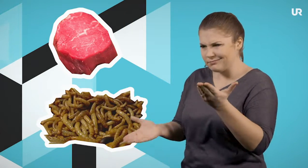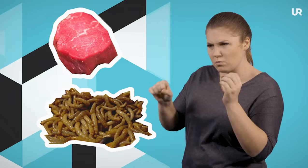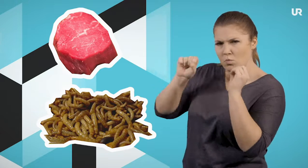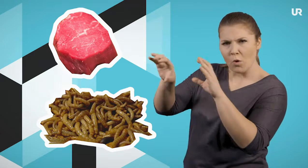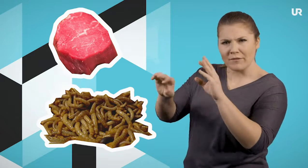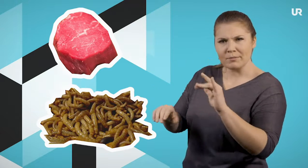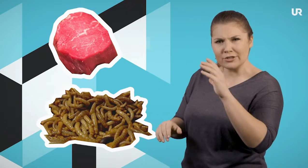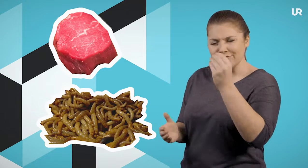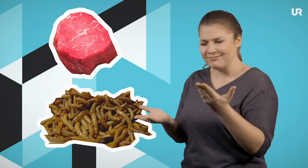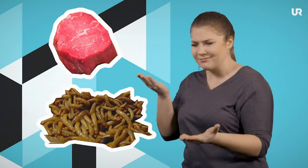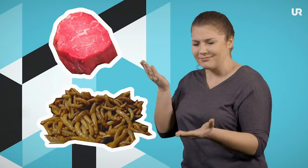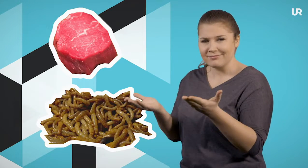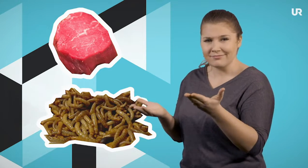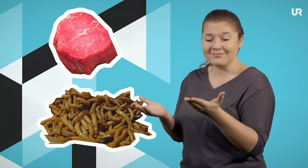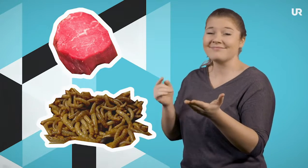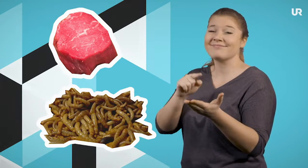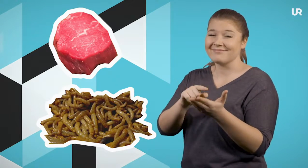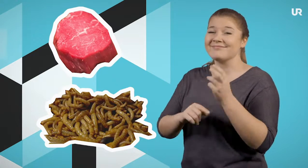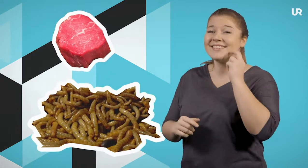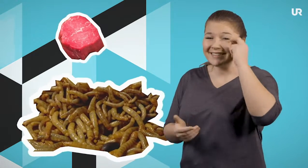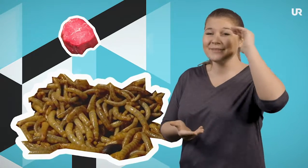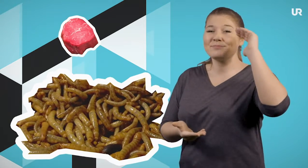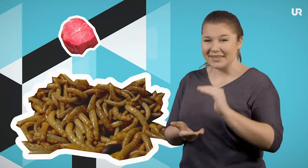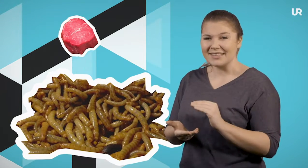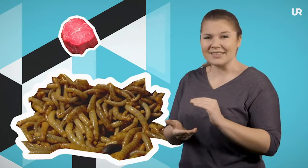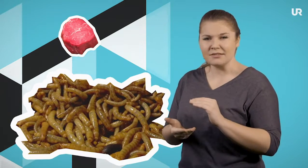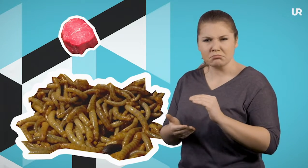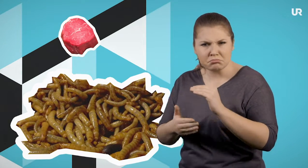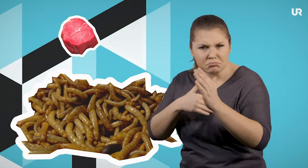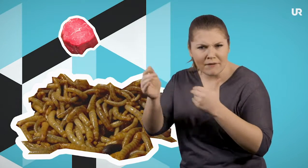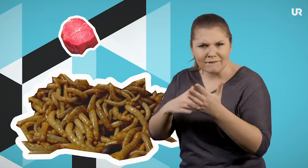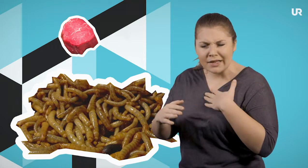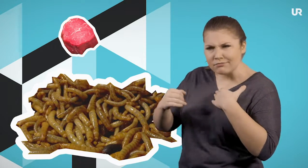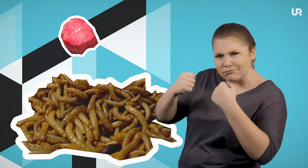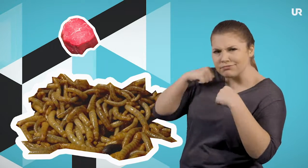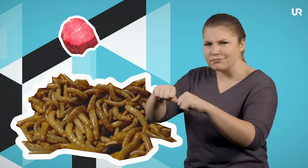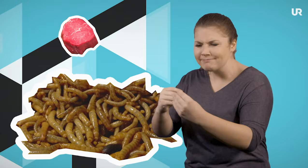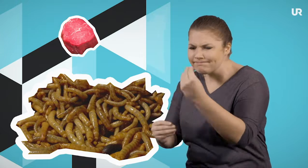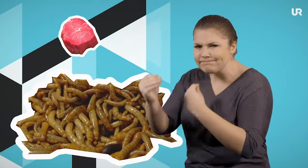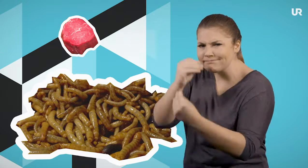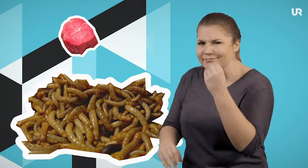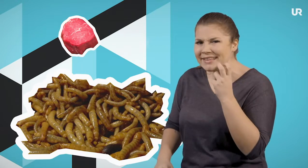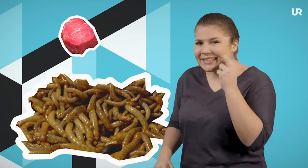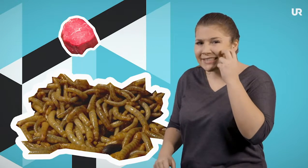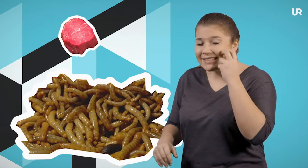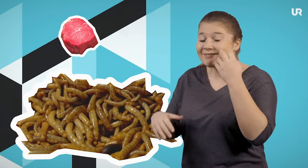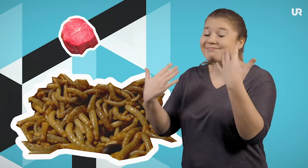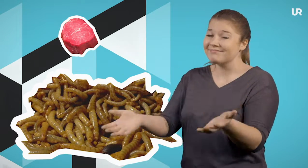insektsodling en mindre miljöpåverkan. Så en anledning till att man vill att vi ska börja äta